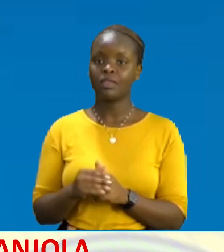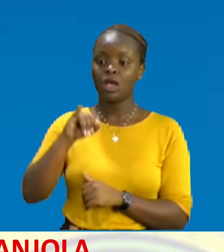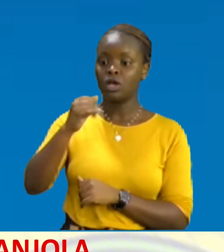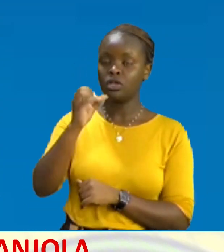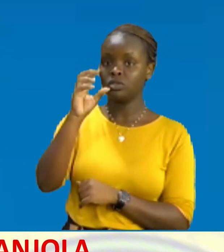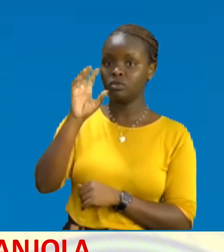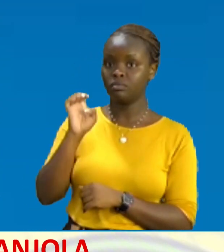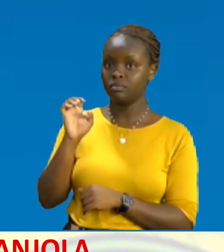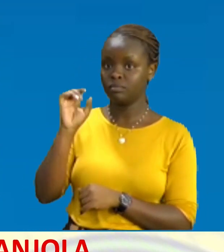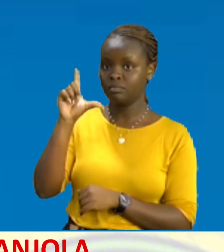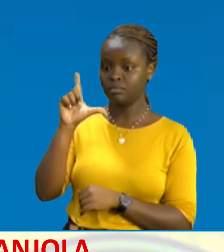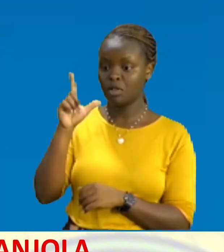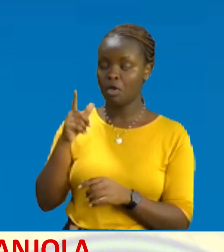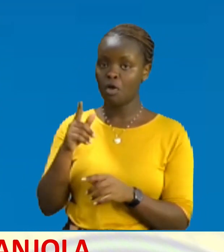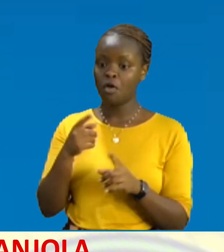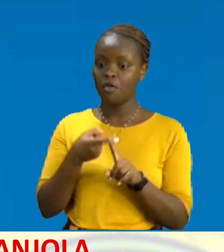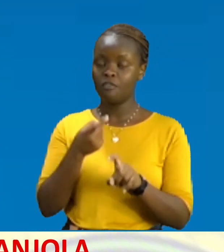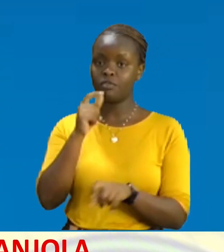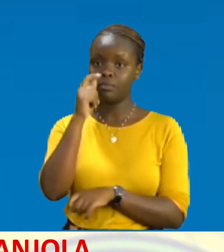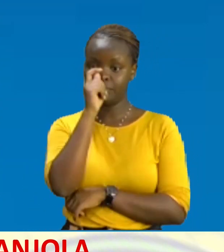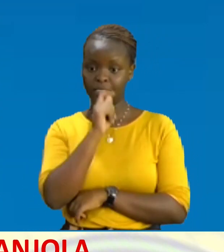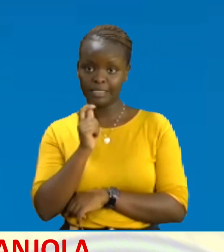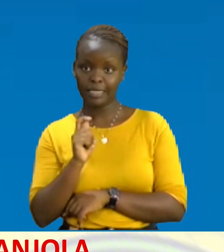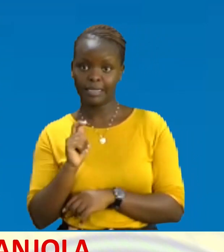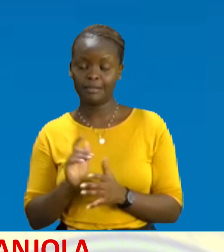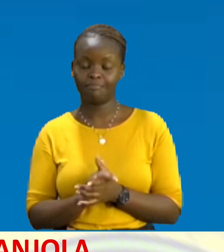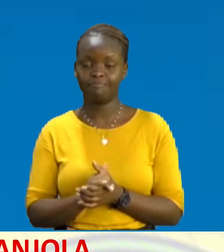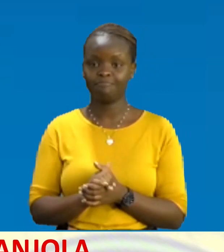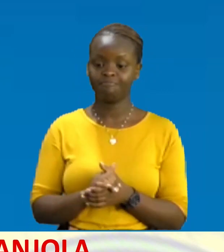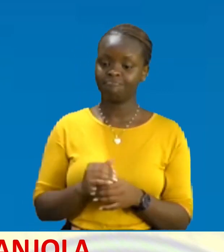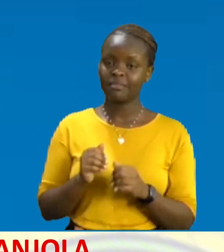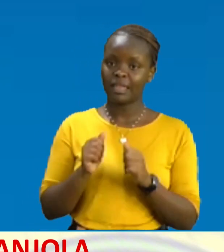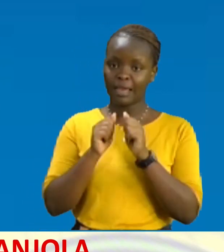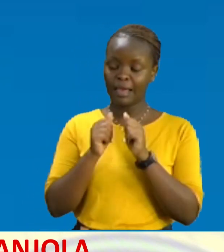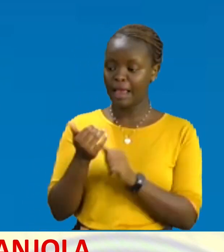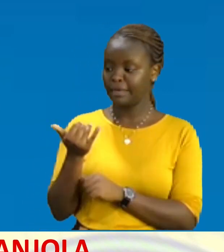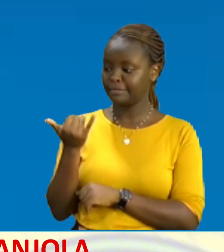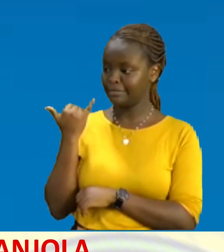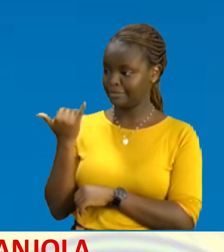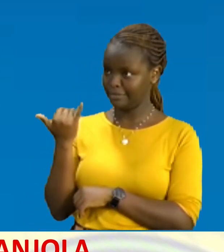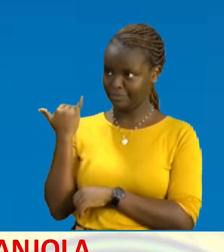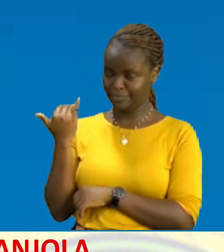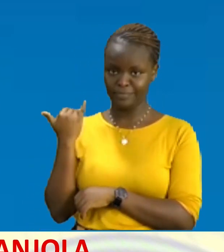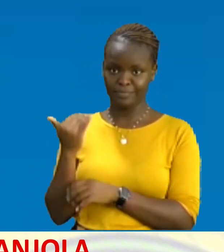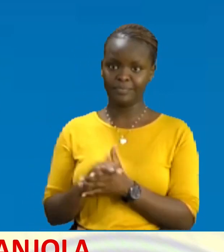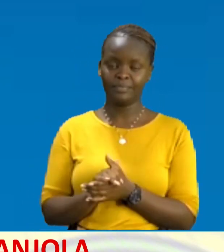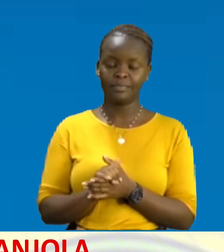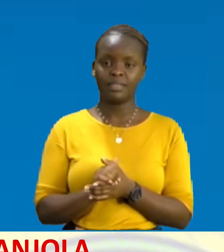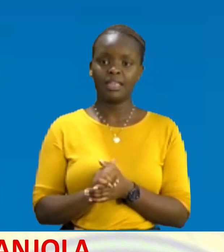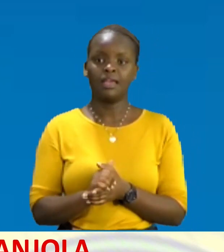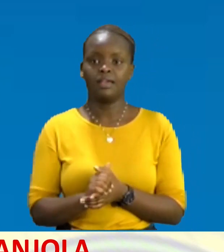Airey Joel Kutoka Tanzania Dar eslam Ya mungu mbariki sana Ni wimbo ambao Hameutuwa tu Juzi majuzi tu wapa Na